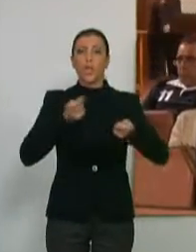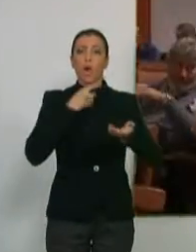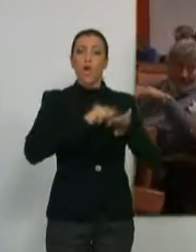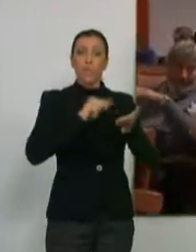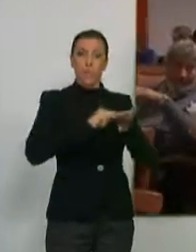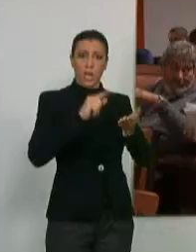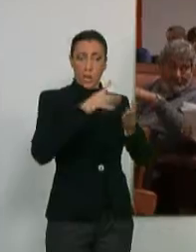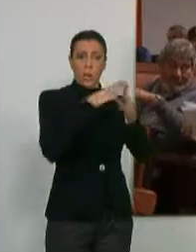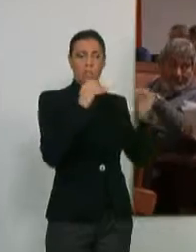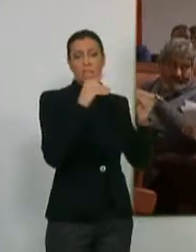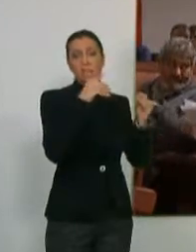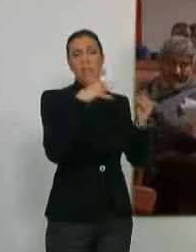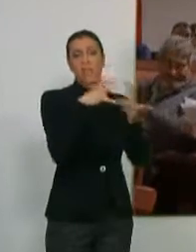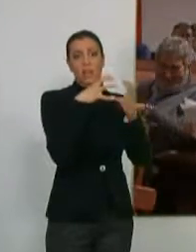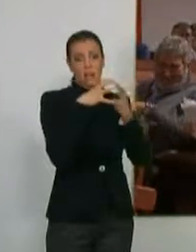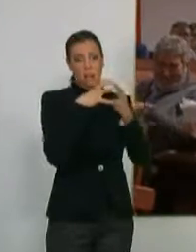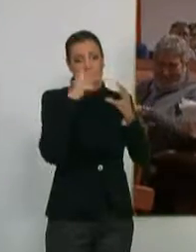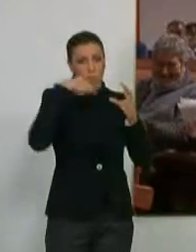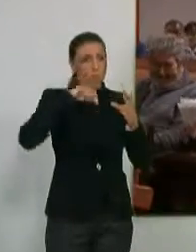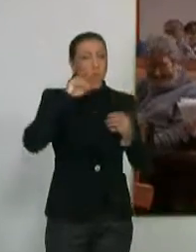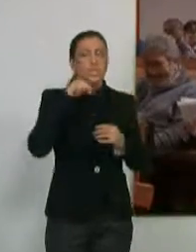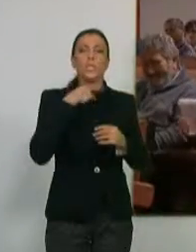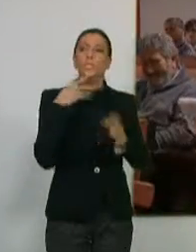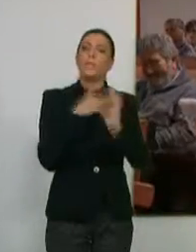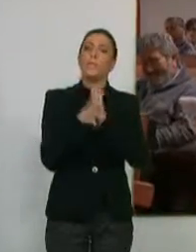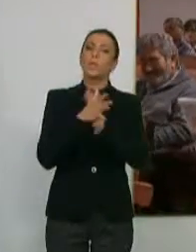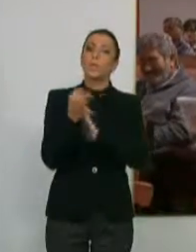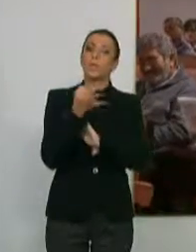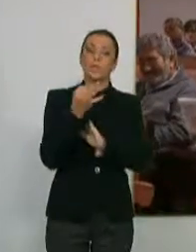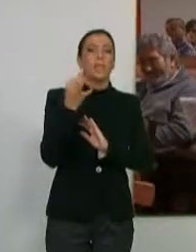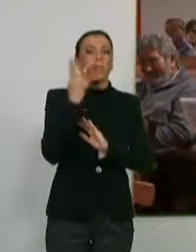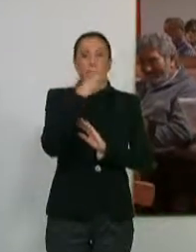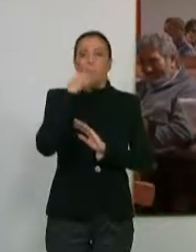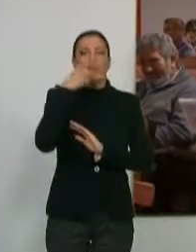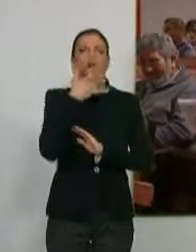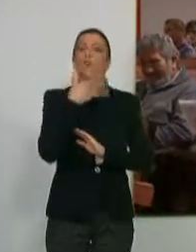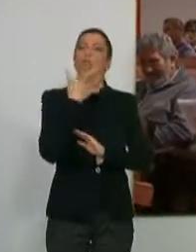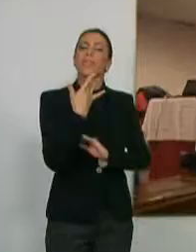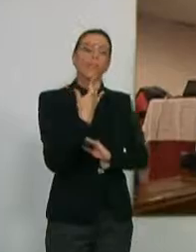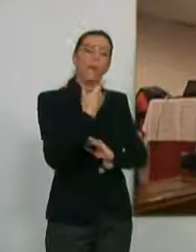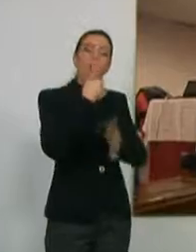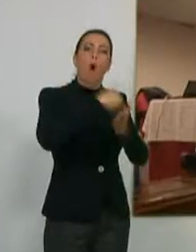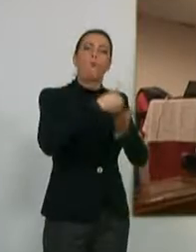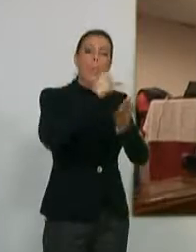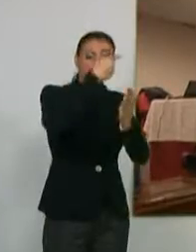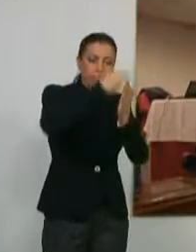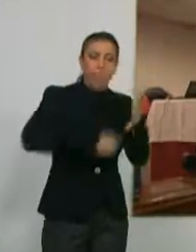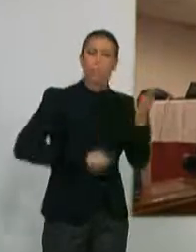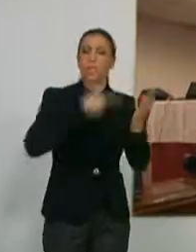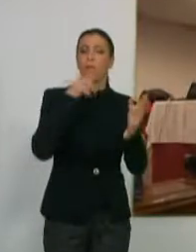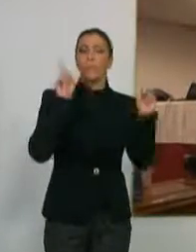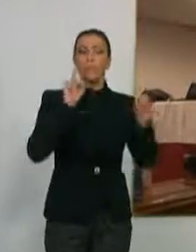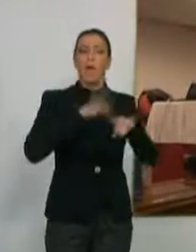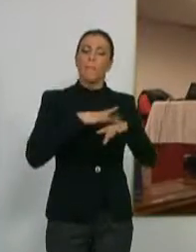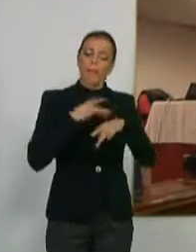la oficina de la Universidad de Granada de Motril incidió en la importancia de que los padres conozcan la oferta educativa existente para